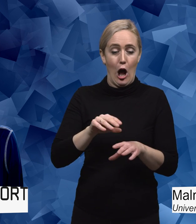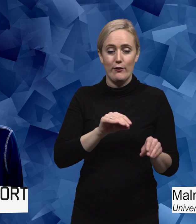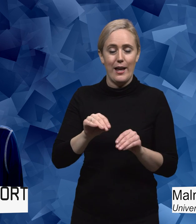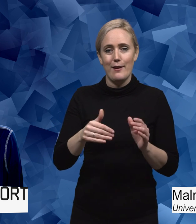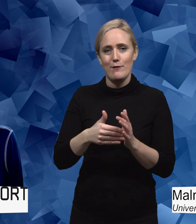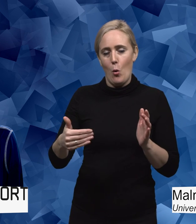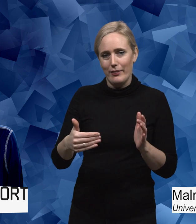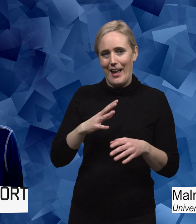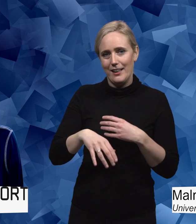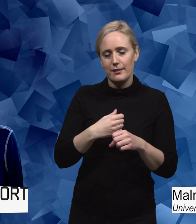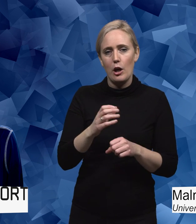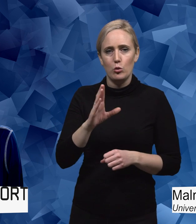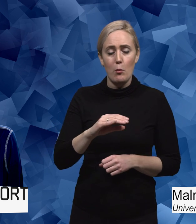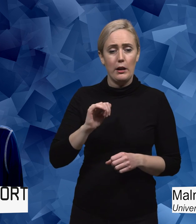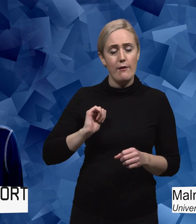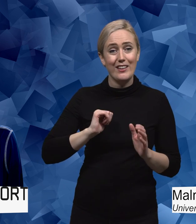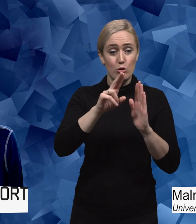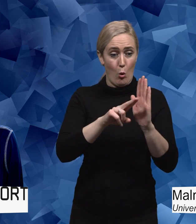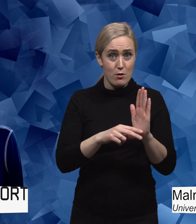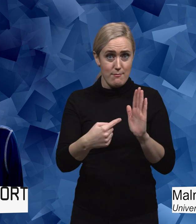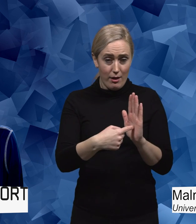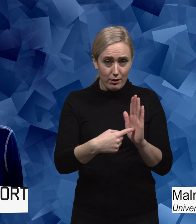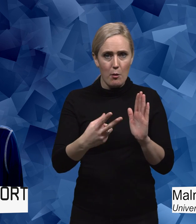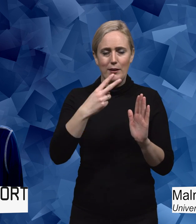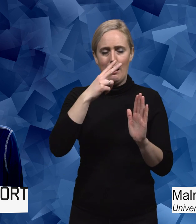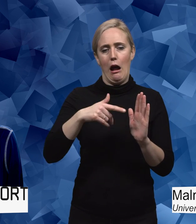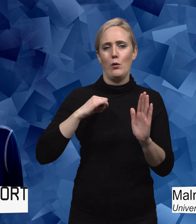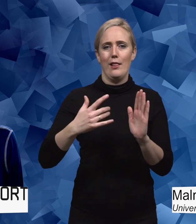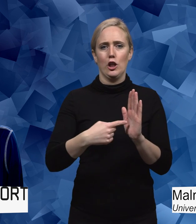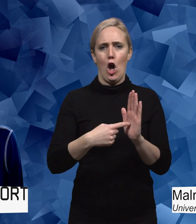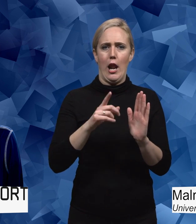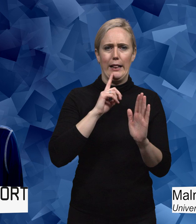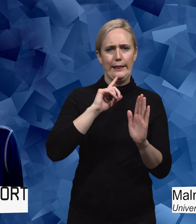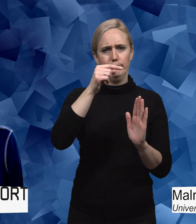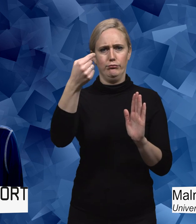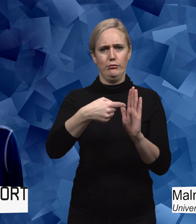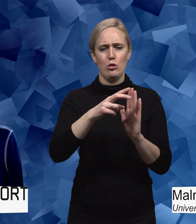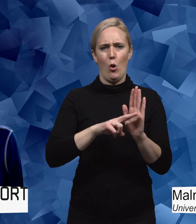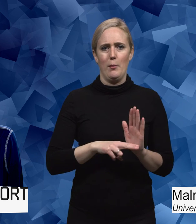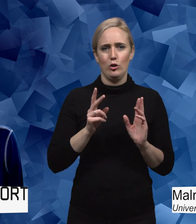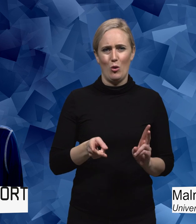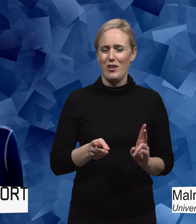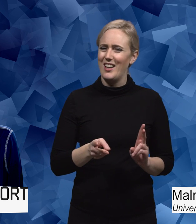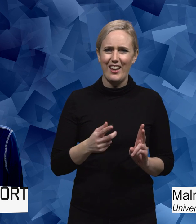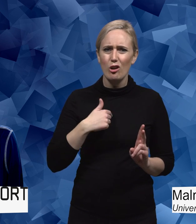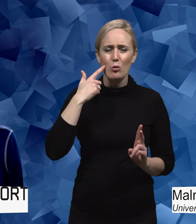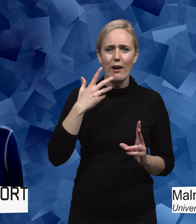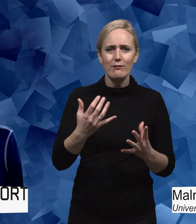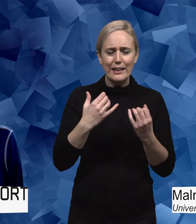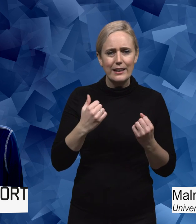utgår från normen och ser den som självklar och alltid överordnad. Jag tror att det är viktigt att man får upp ögnen för att det